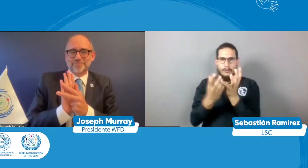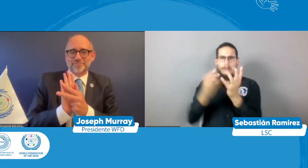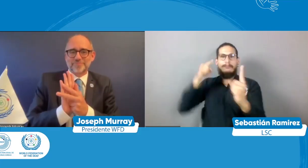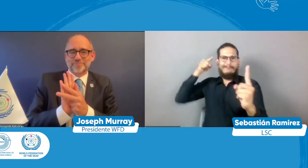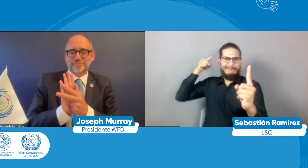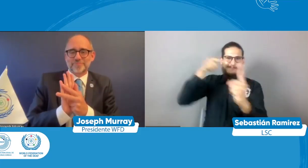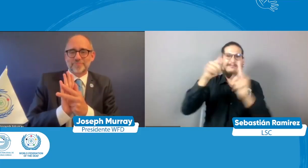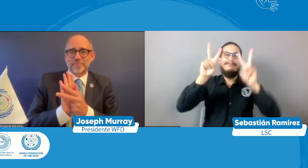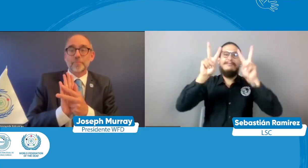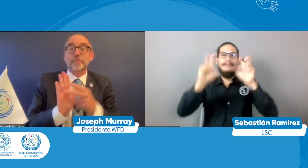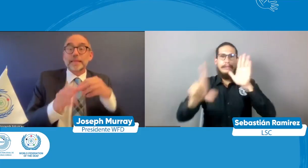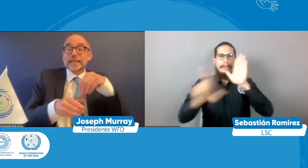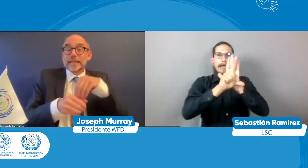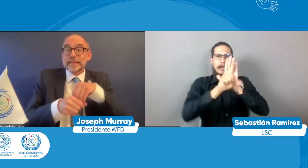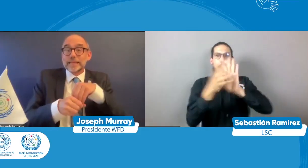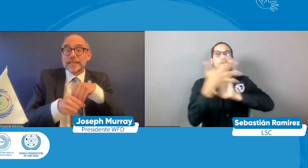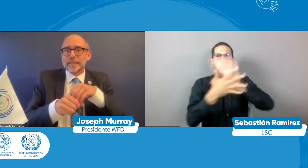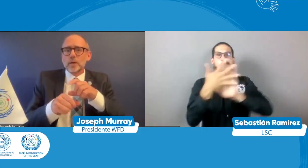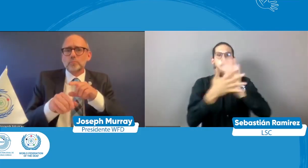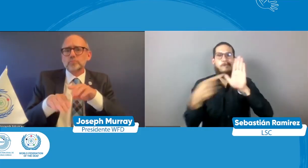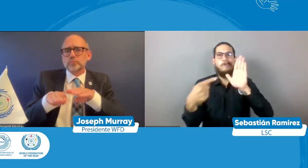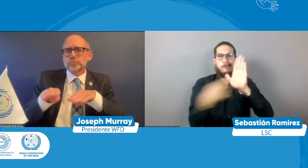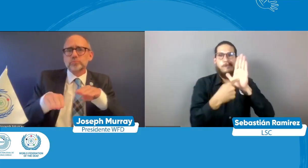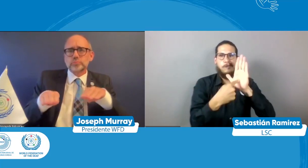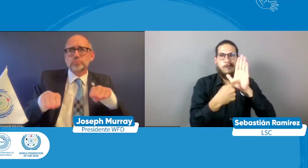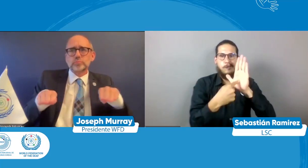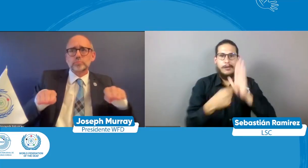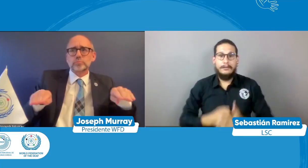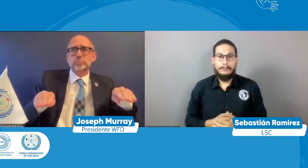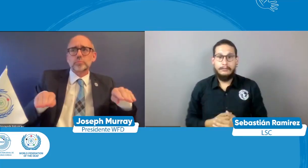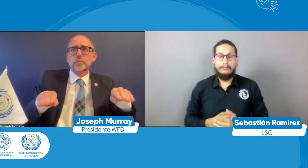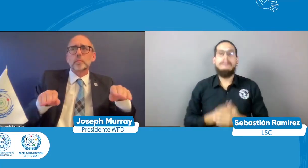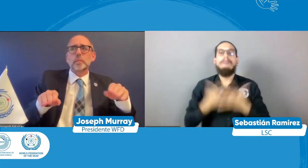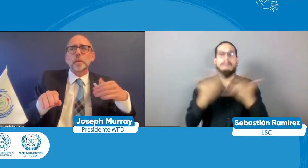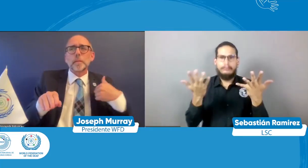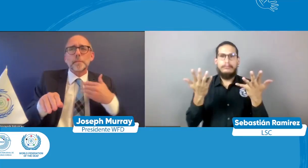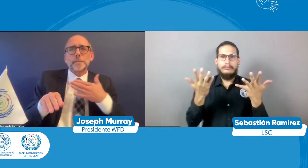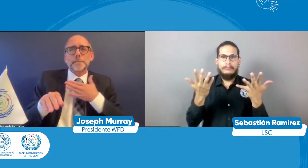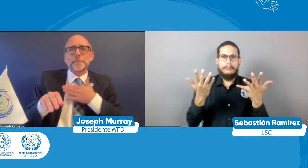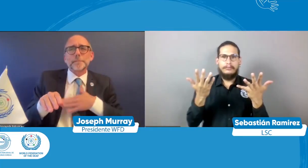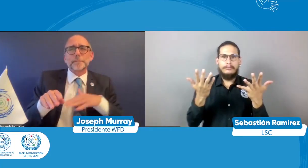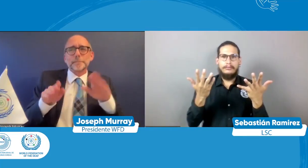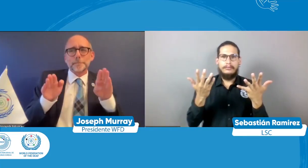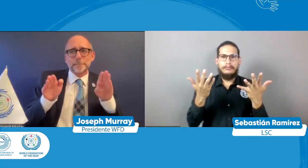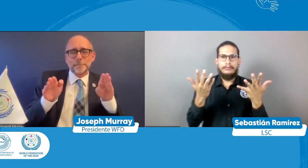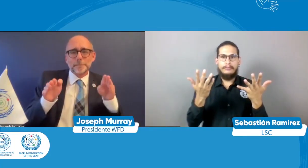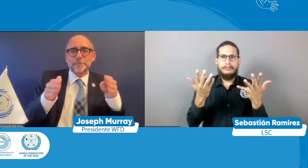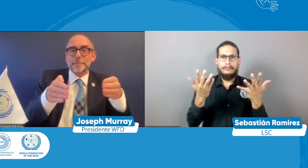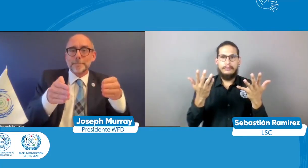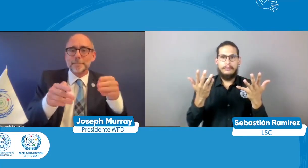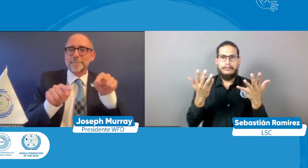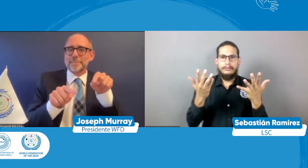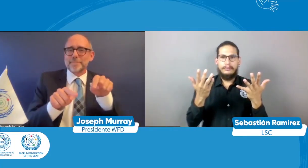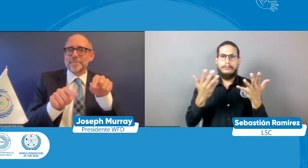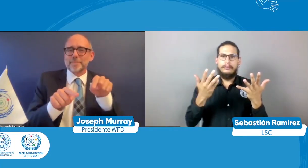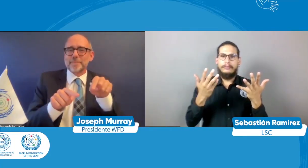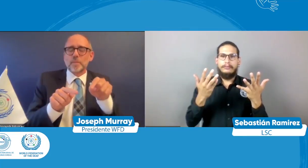que ya tienen su propia ley acerca de las lenguas de señas nacionales lo que queremos es